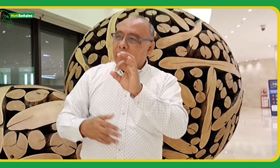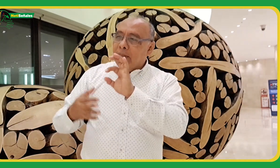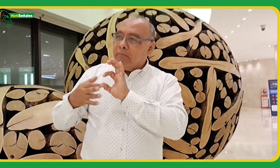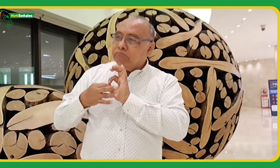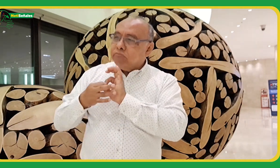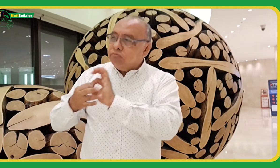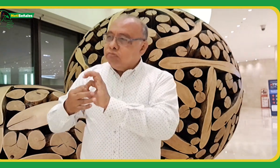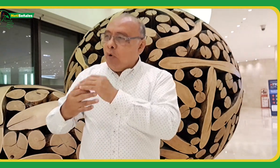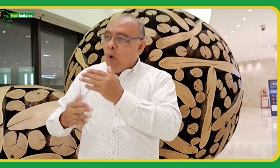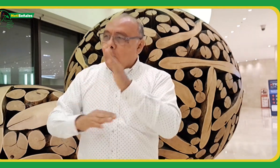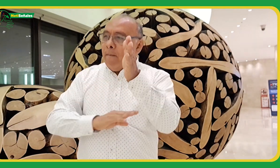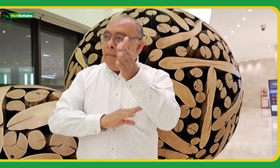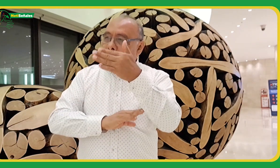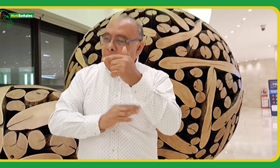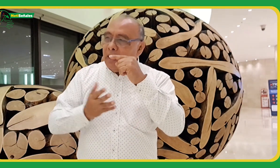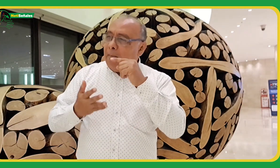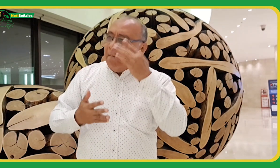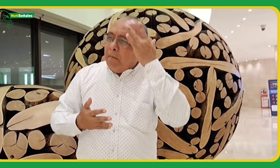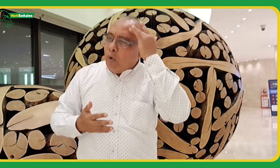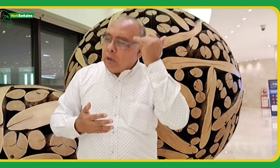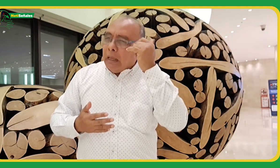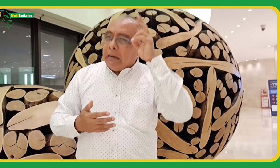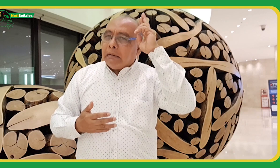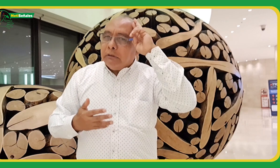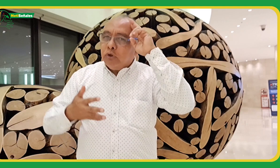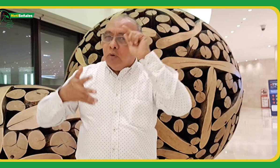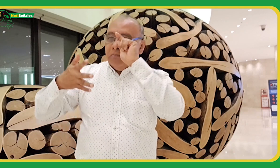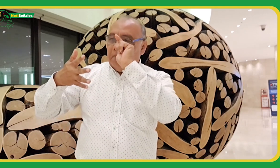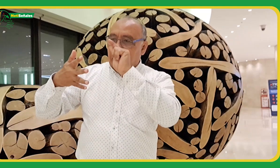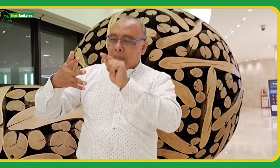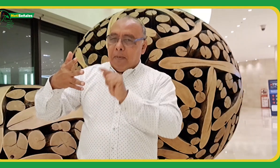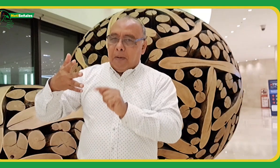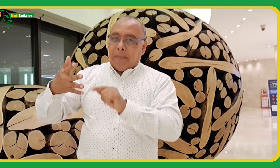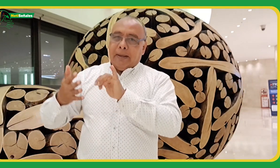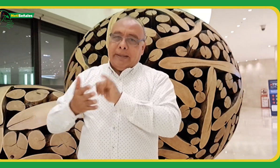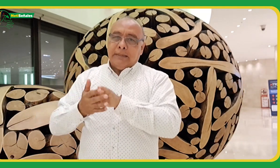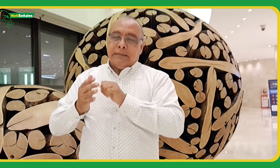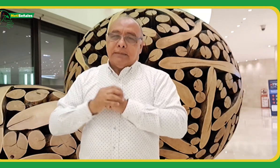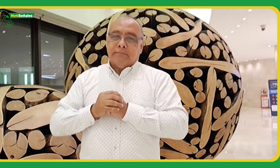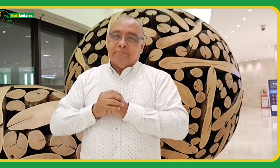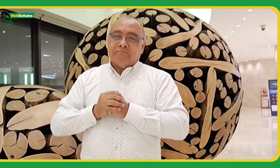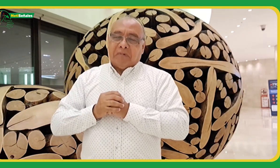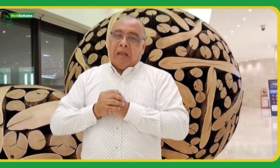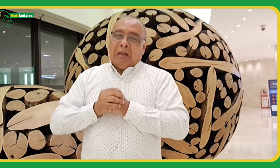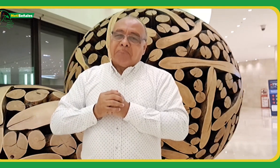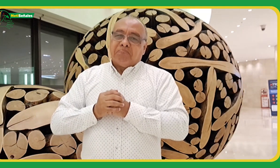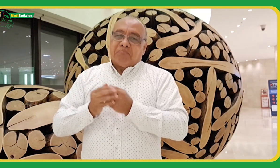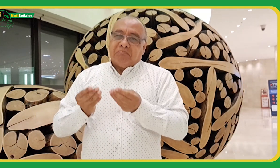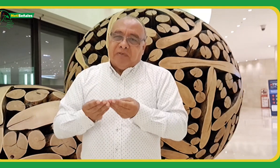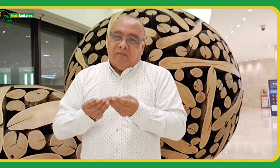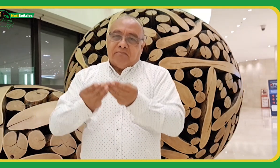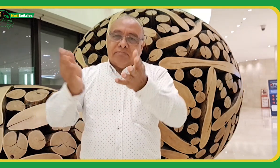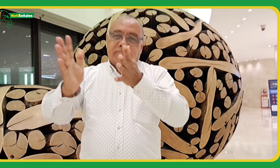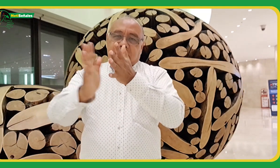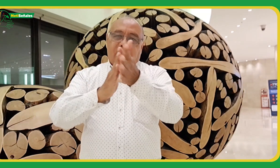con la WFD y nos explique las razones. Así ustedes tendrán la información oficial.